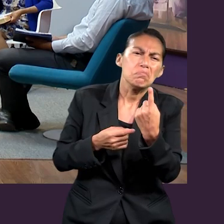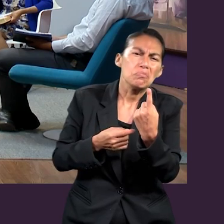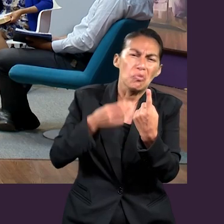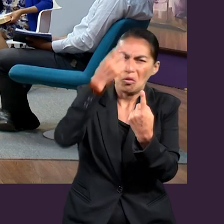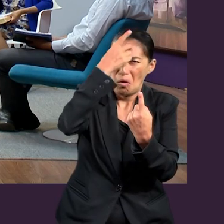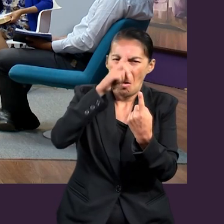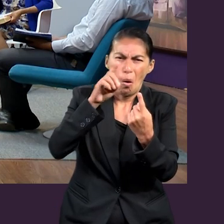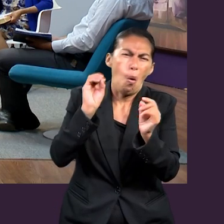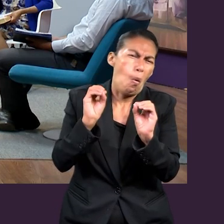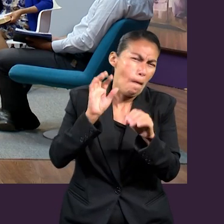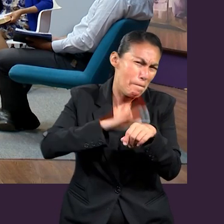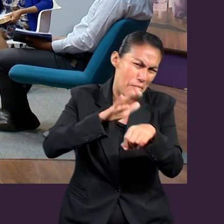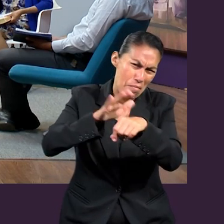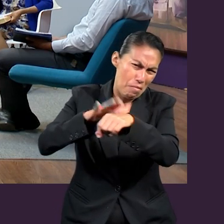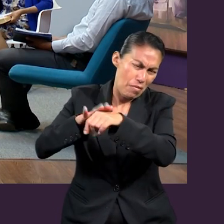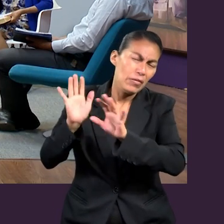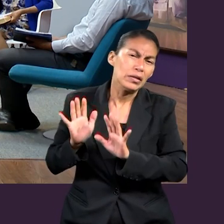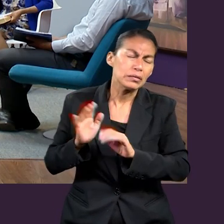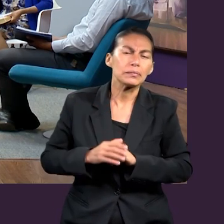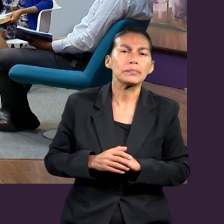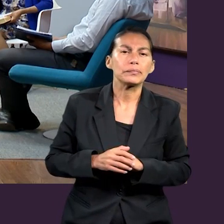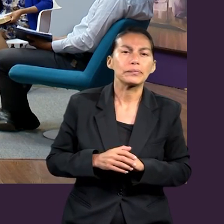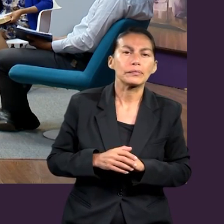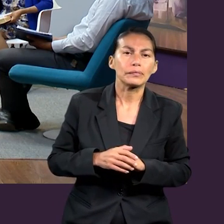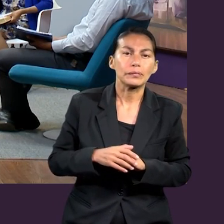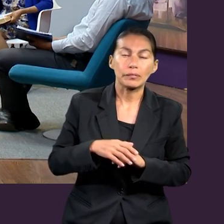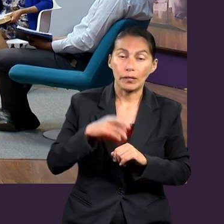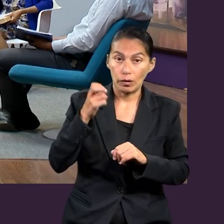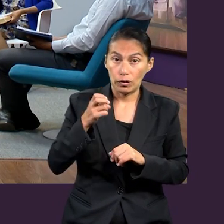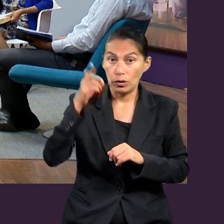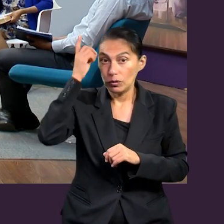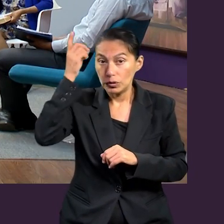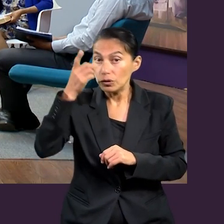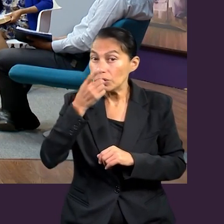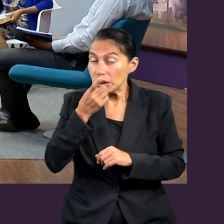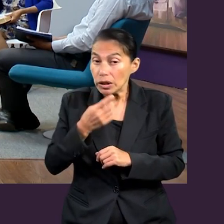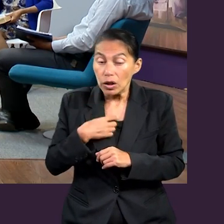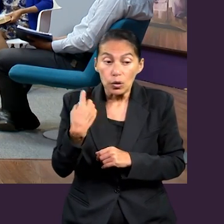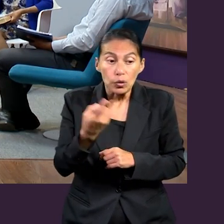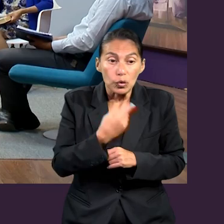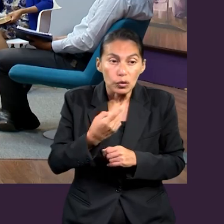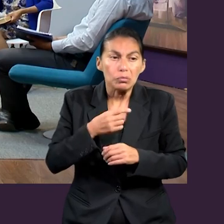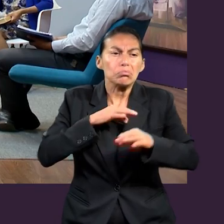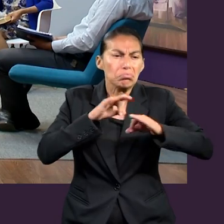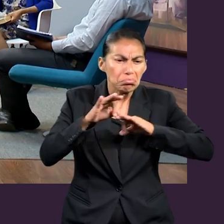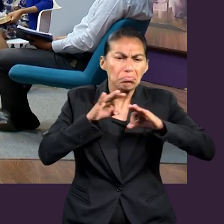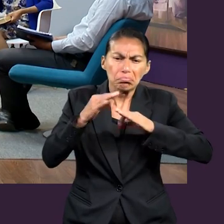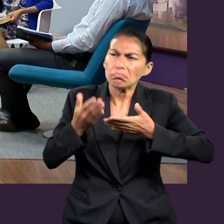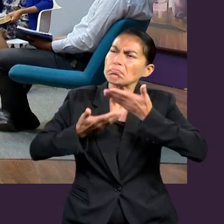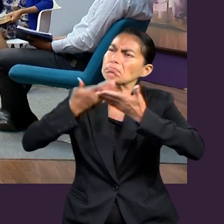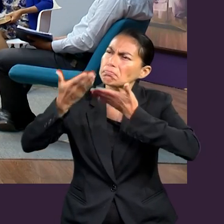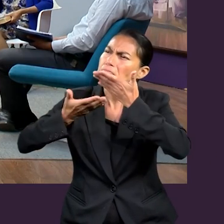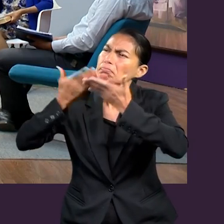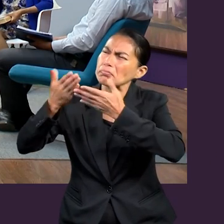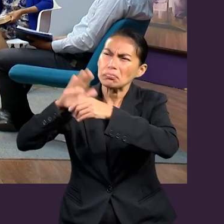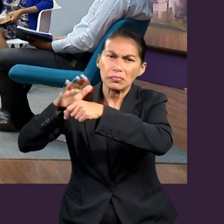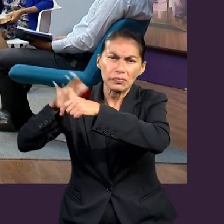Y ese que lo hemos recibido es con la intención de multiplicarlo y ponerlo al servicio de Dios. Ahora, justamente lo que estaba